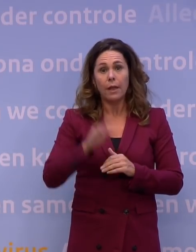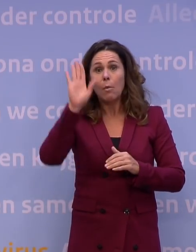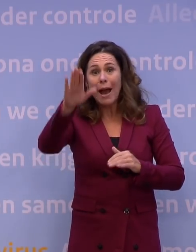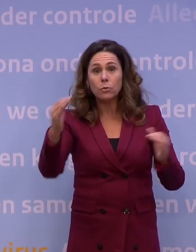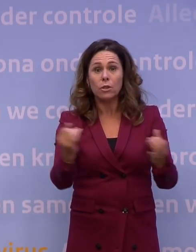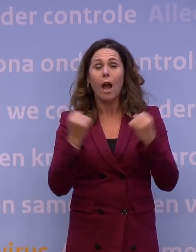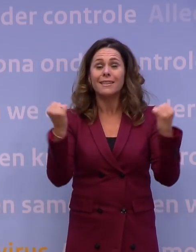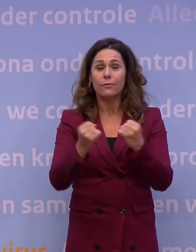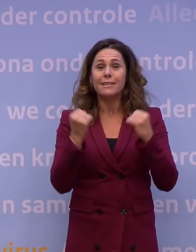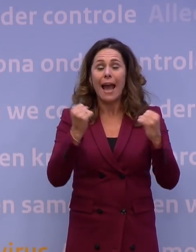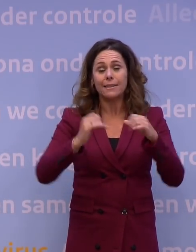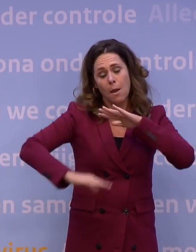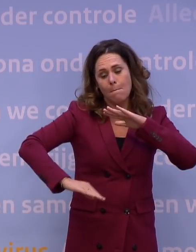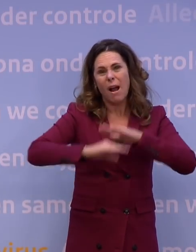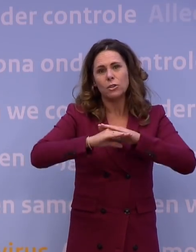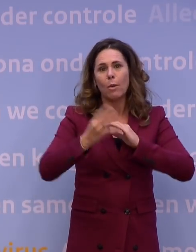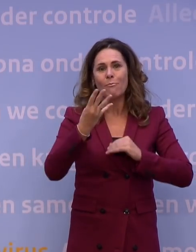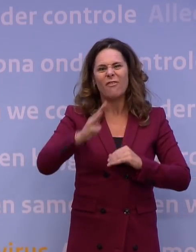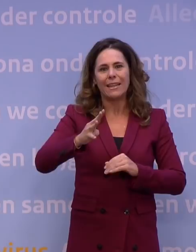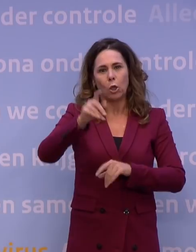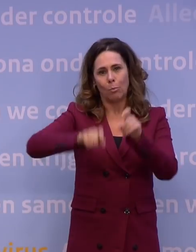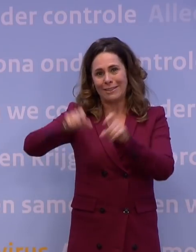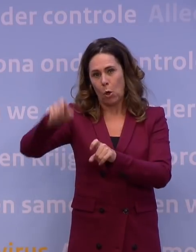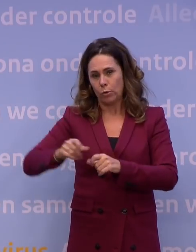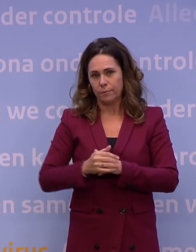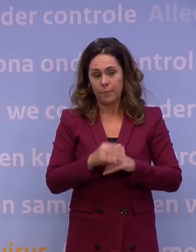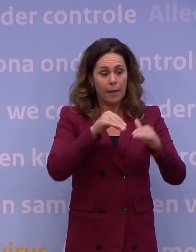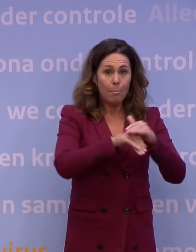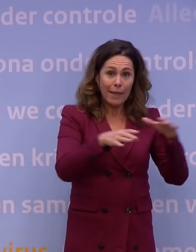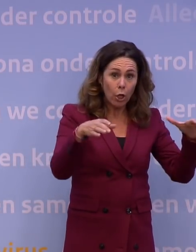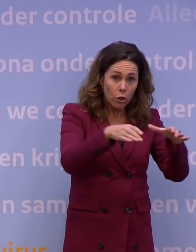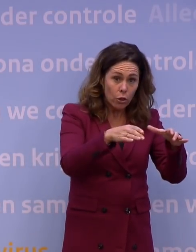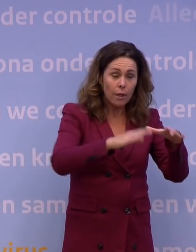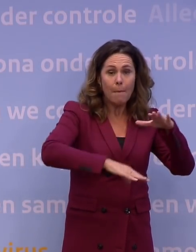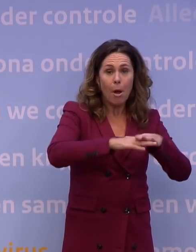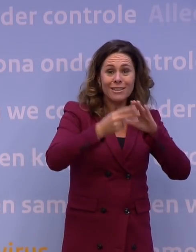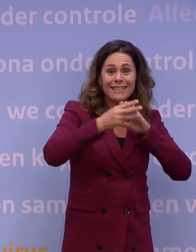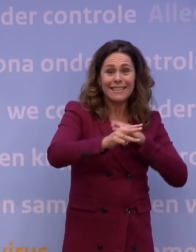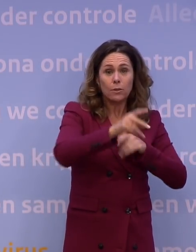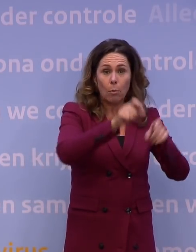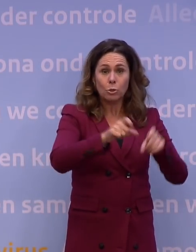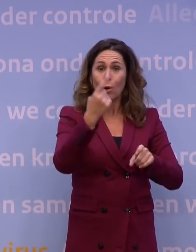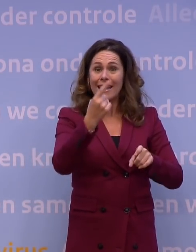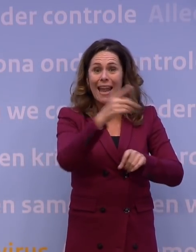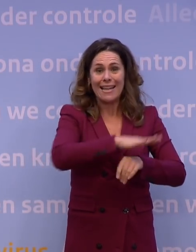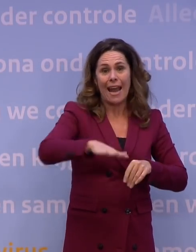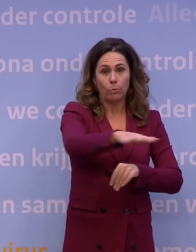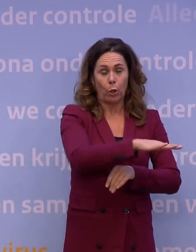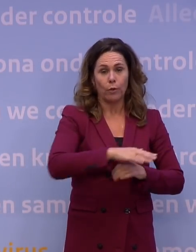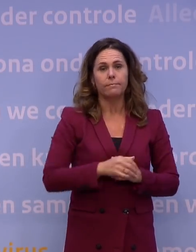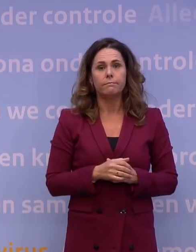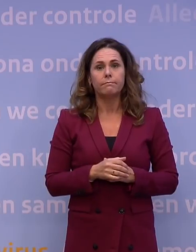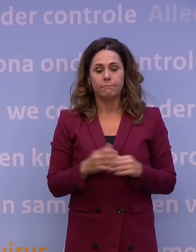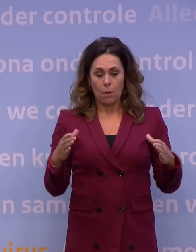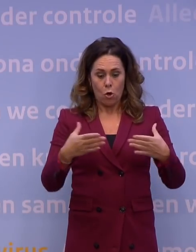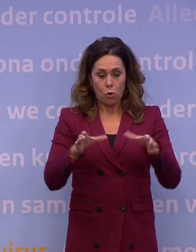geldt een maximum van veertig personen. Binnen mogen dertig personen in één ruimte zijn. Gezelschappen